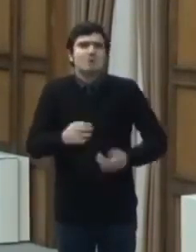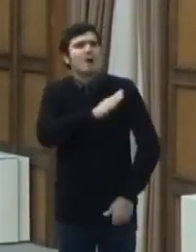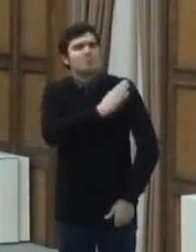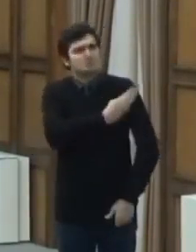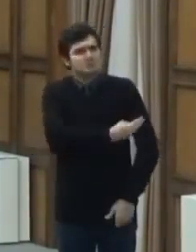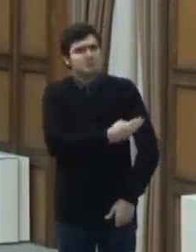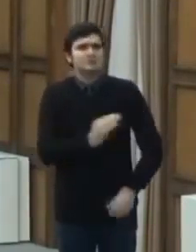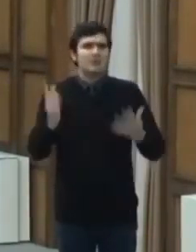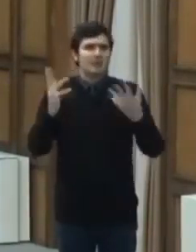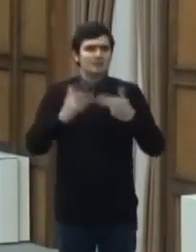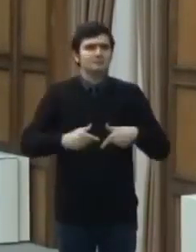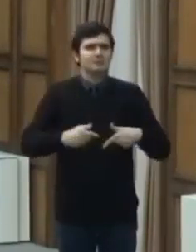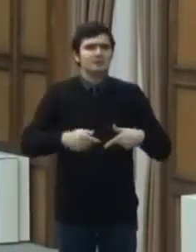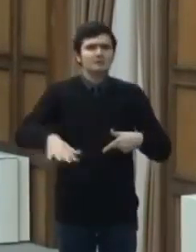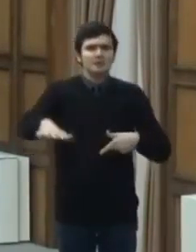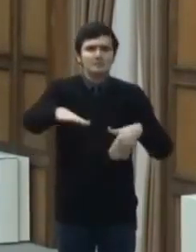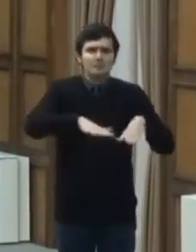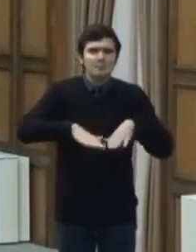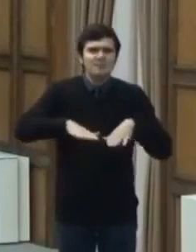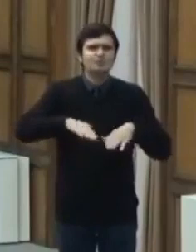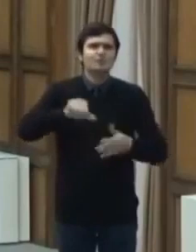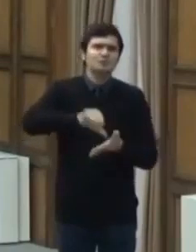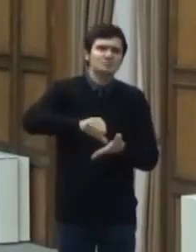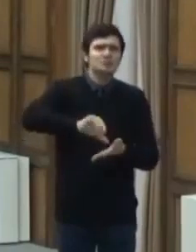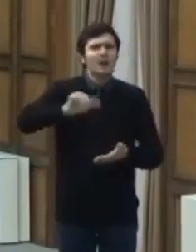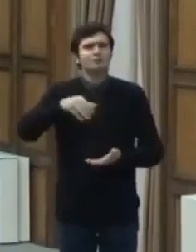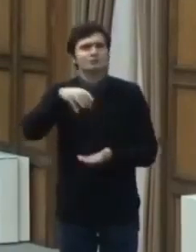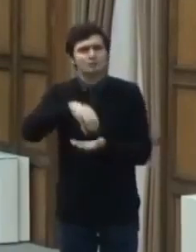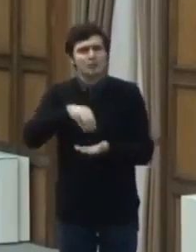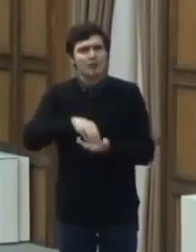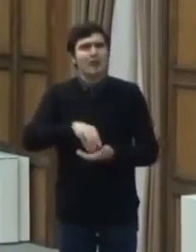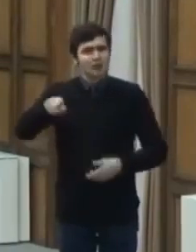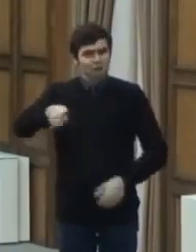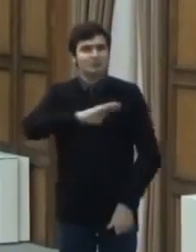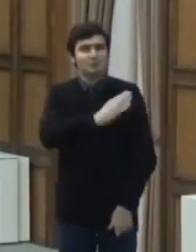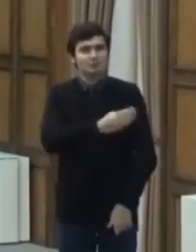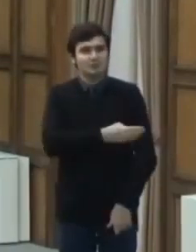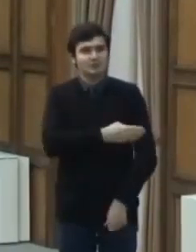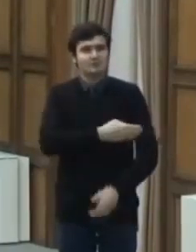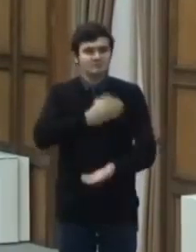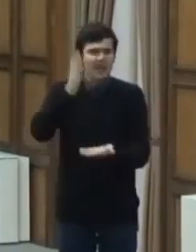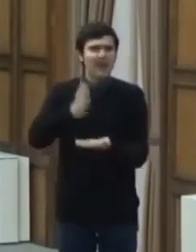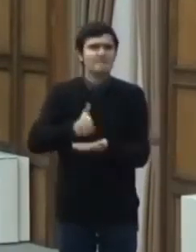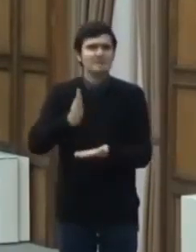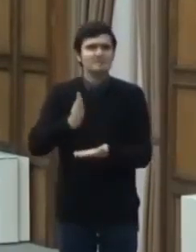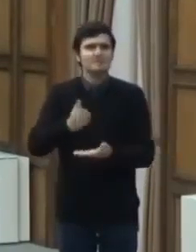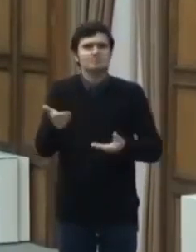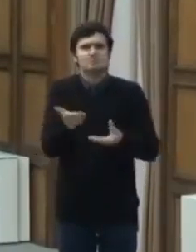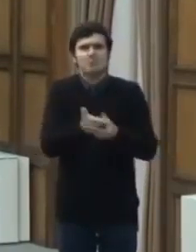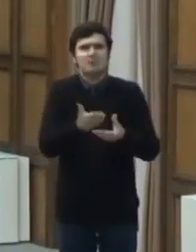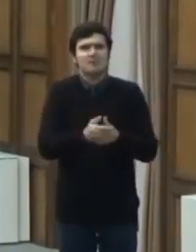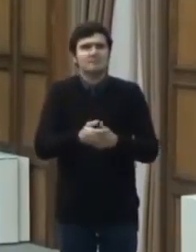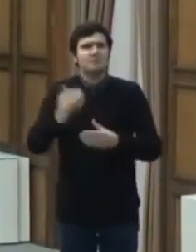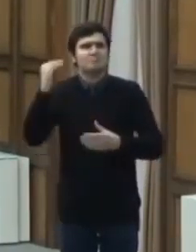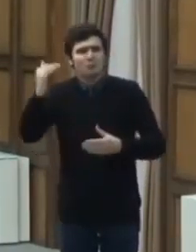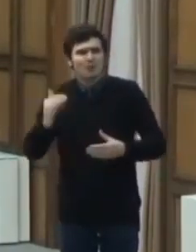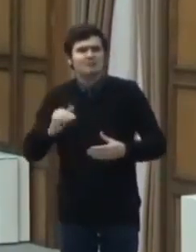publice centrale și locale emit acte normative și acte administrative